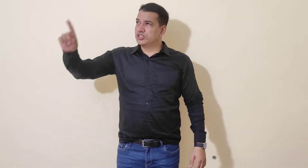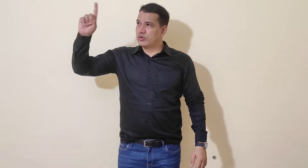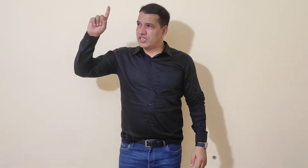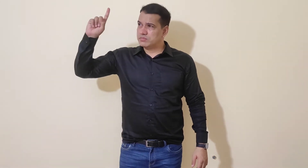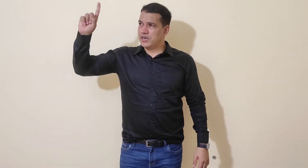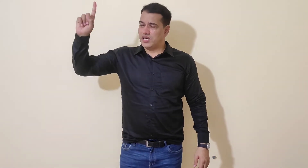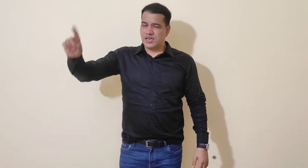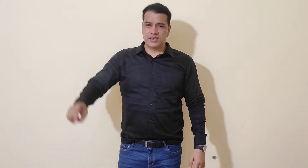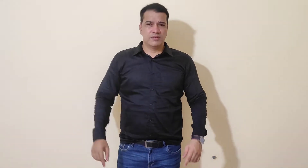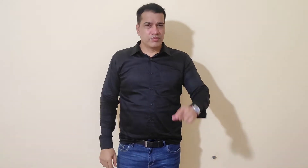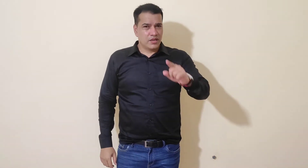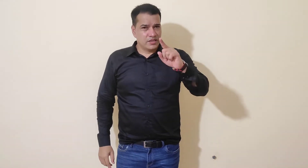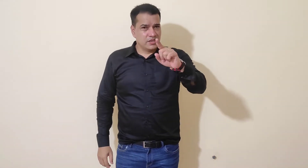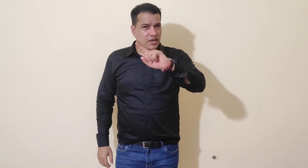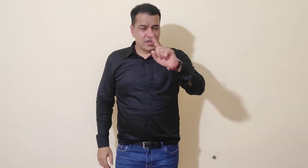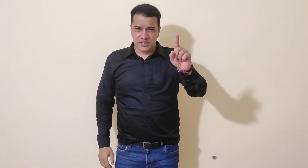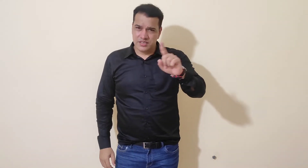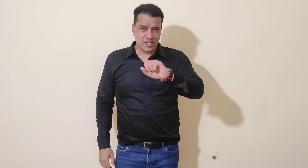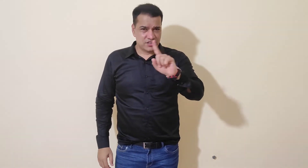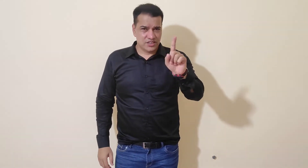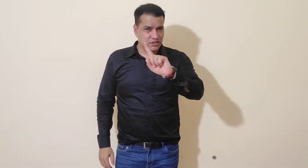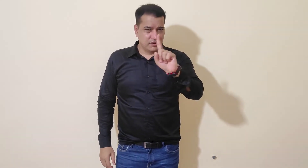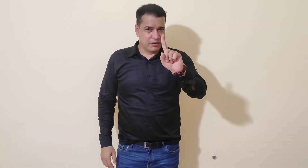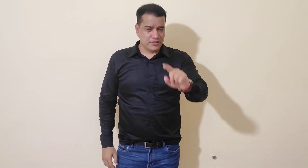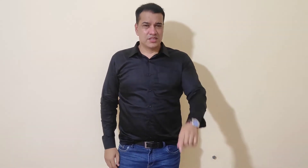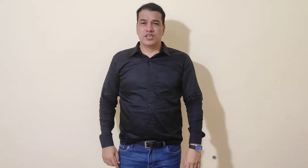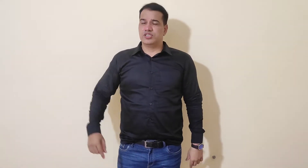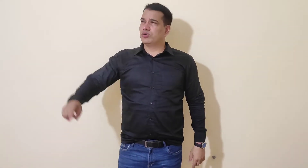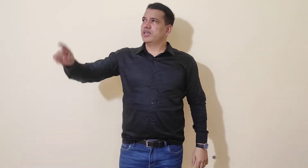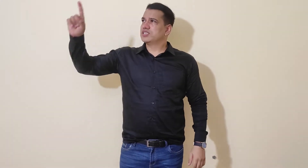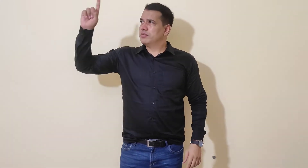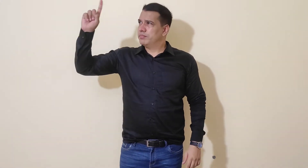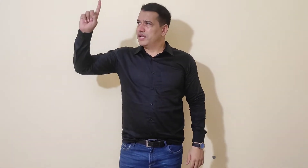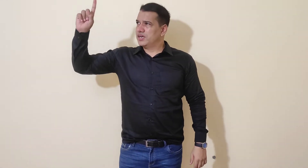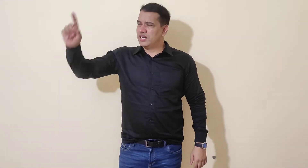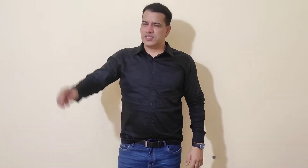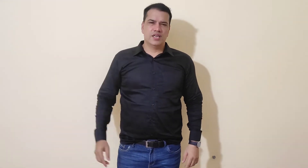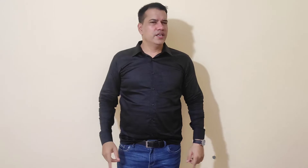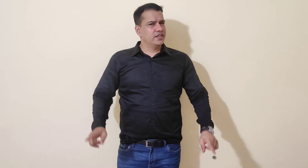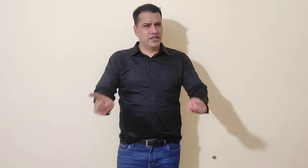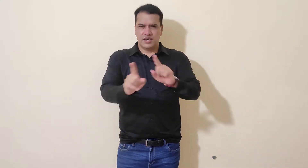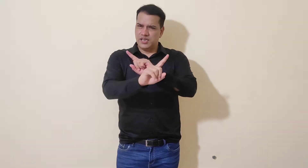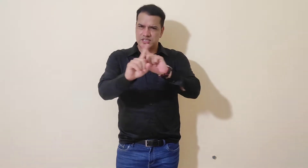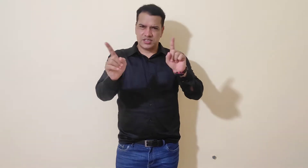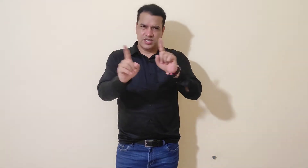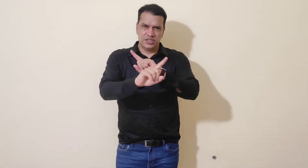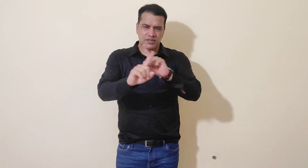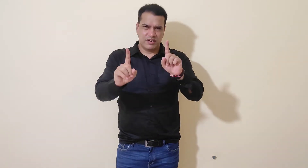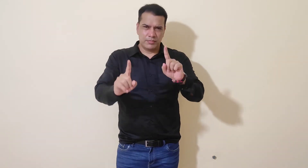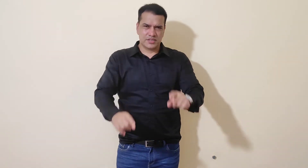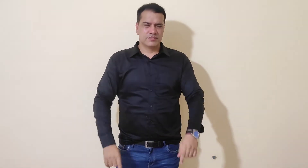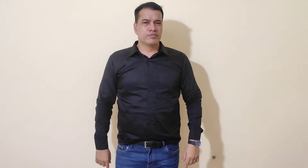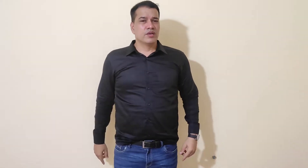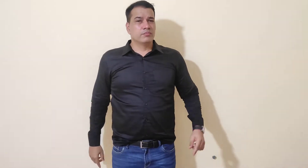लेकिन नहीं ला सकता जीवन इंशोरेंस बनेगा नाथ, लेकिन नहीं ला सकता जीवन, किन्तु